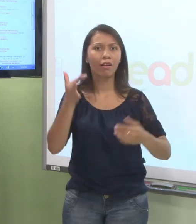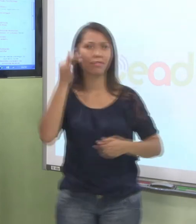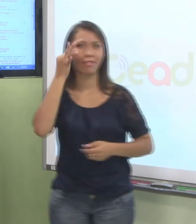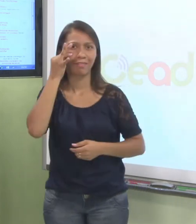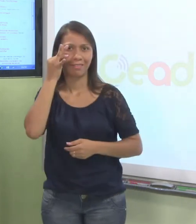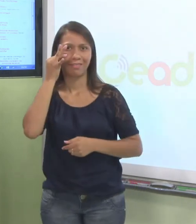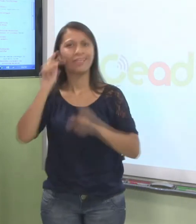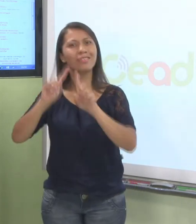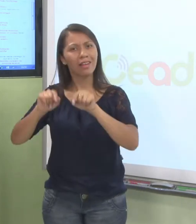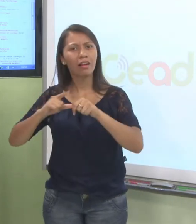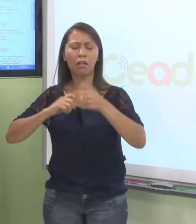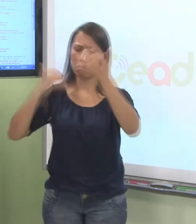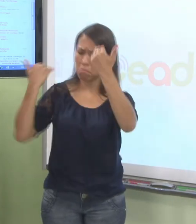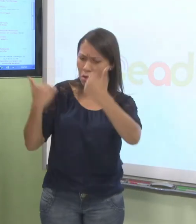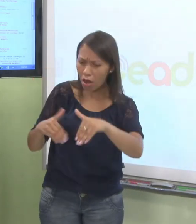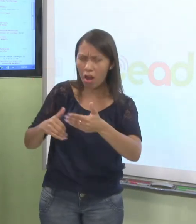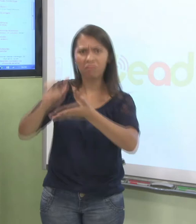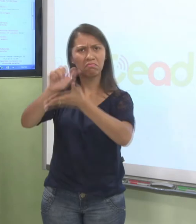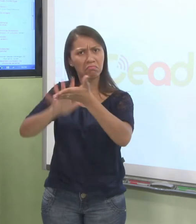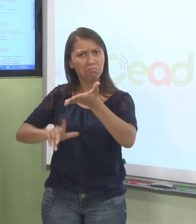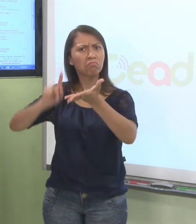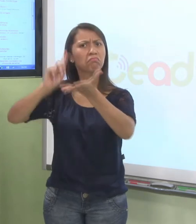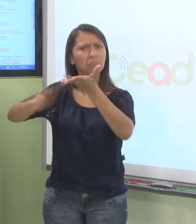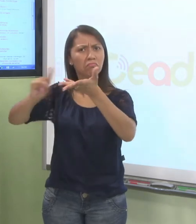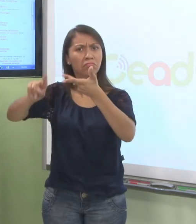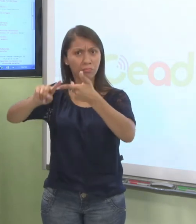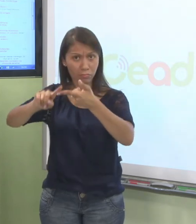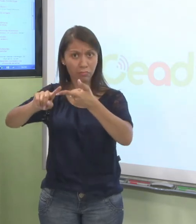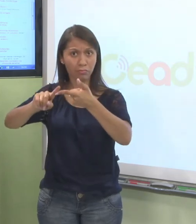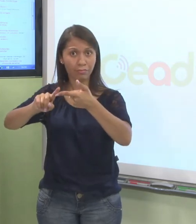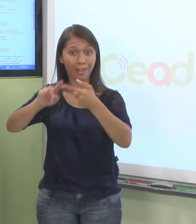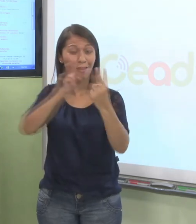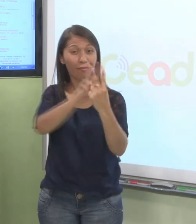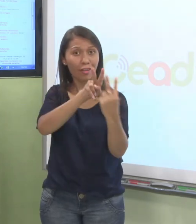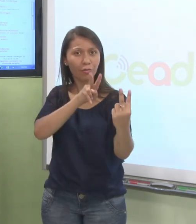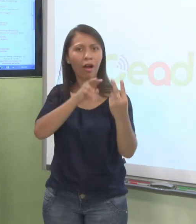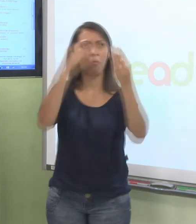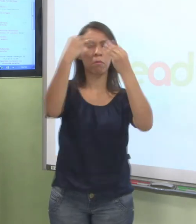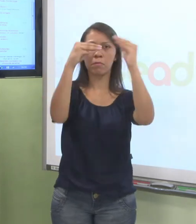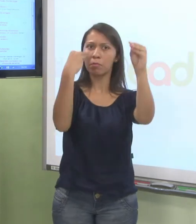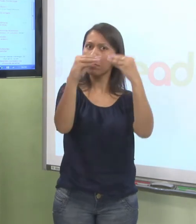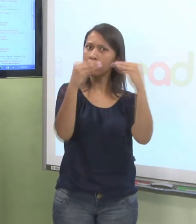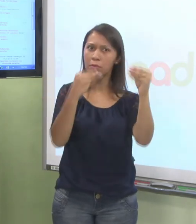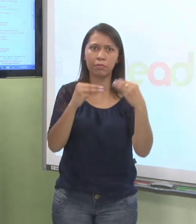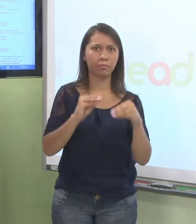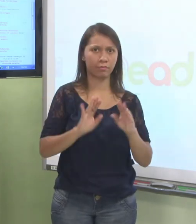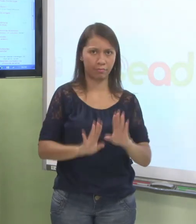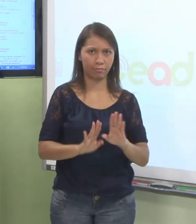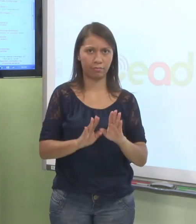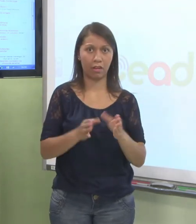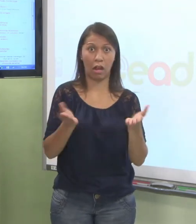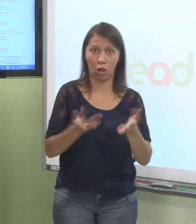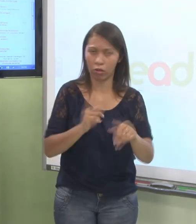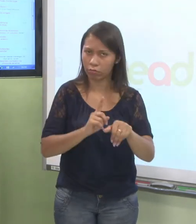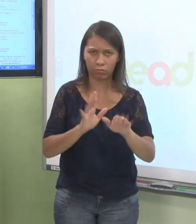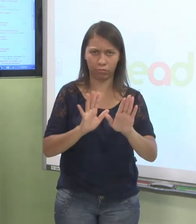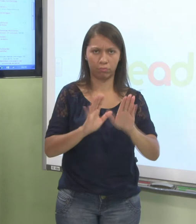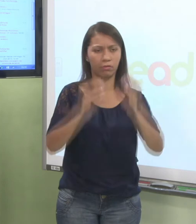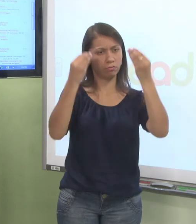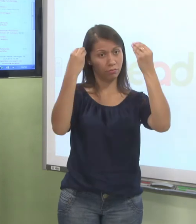provas, tem as atividades e são postadas notas. Como essa sala aqui é uma sala de teste, não vai ter nota ainda. Mas para você visualizar alguma nota, é só clicar em